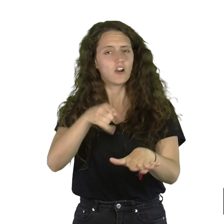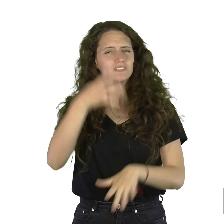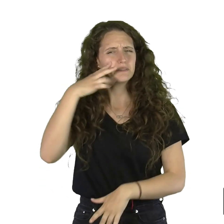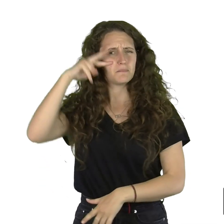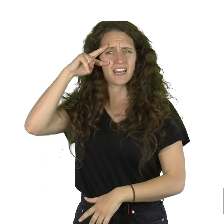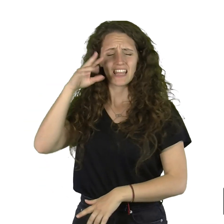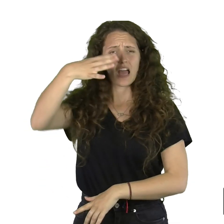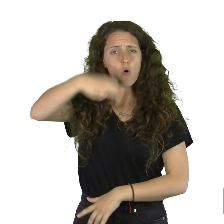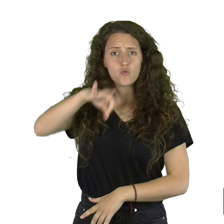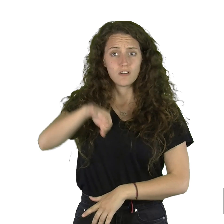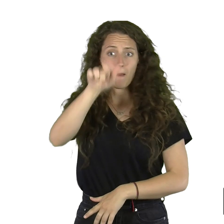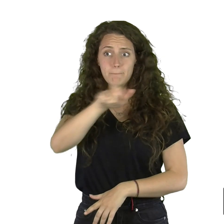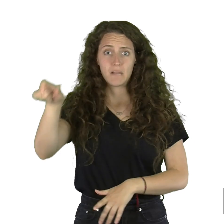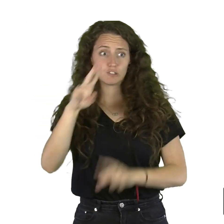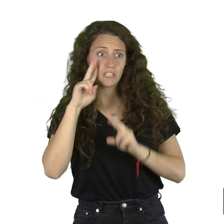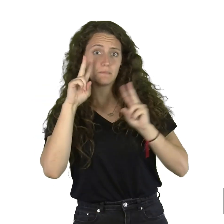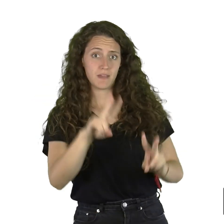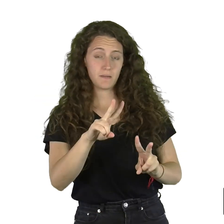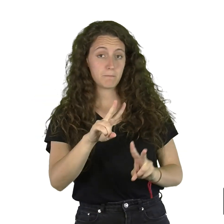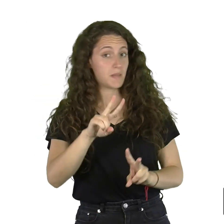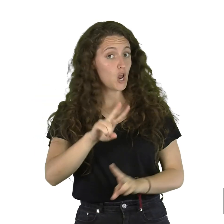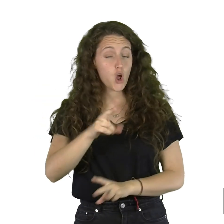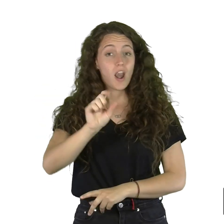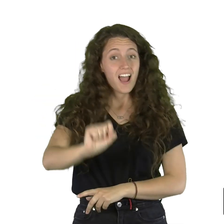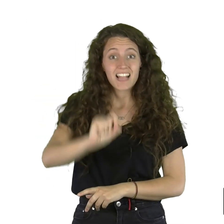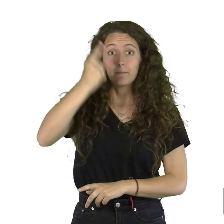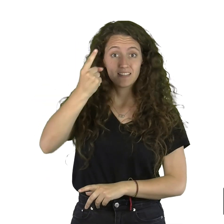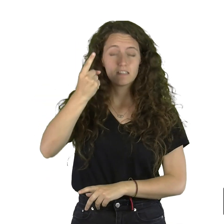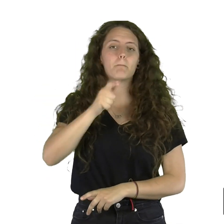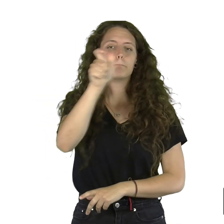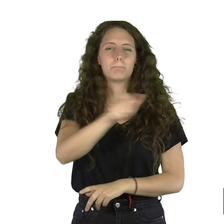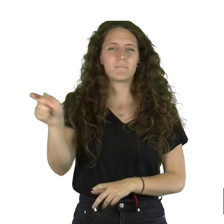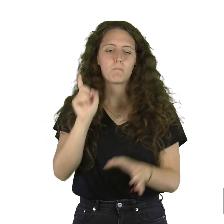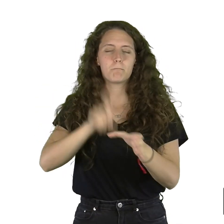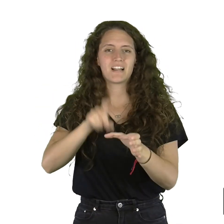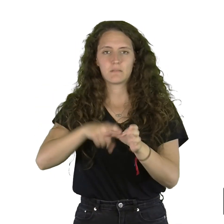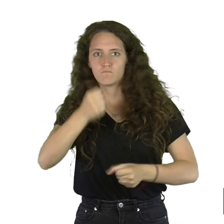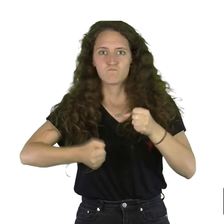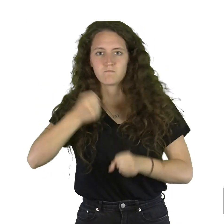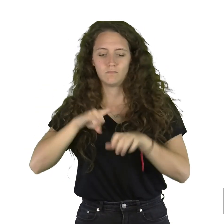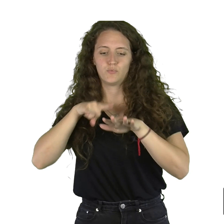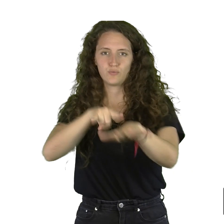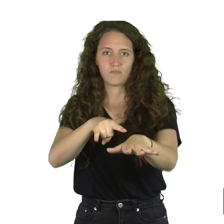experiencia irrepetible para quienes lo presencian y sobre todo para quienes corren delante de los toros